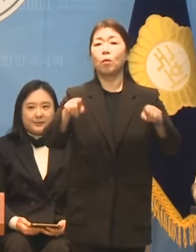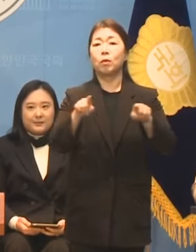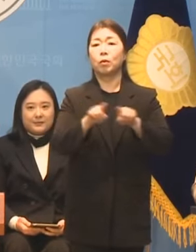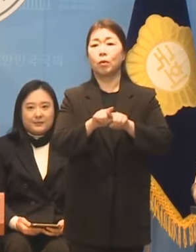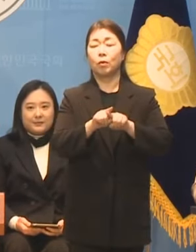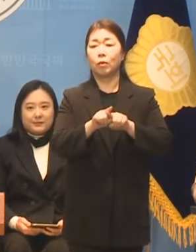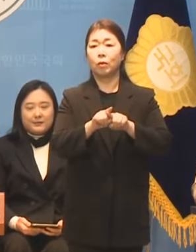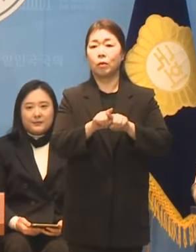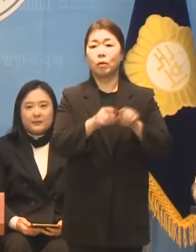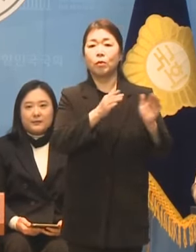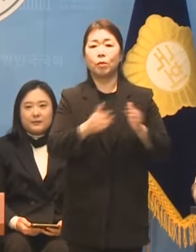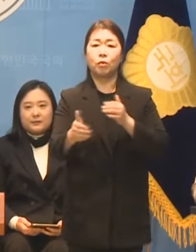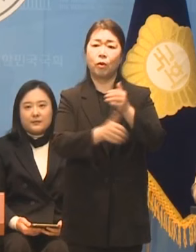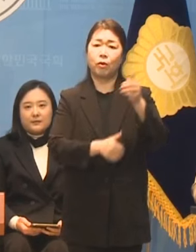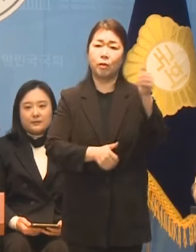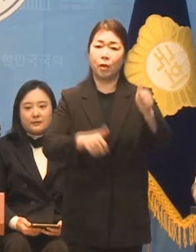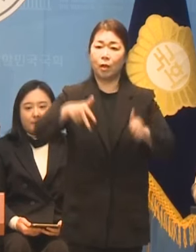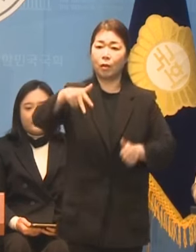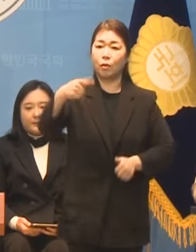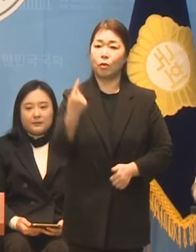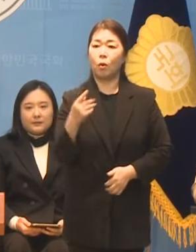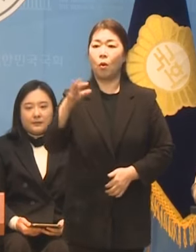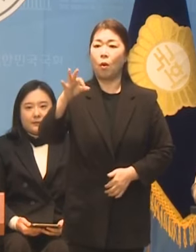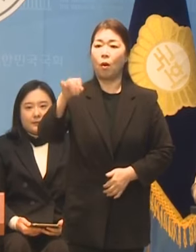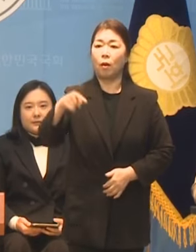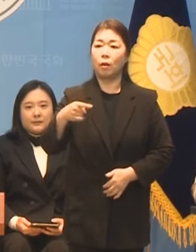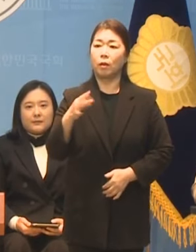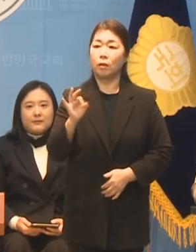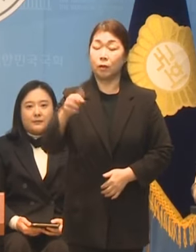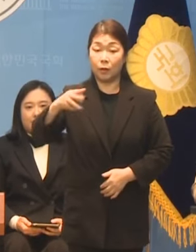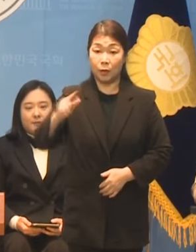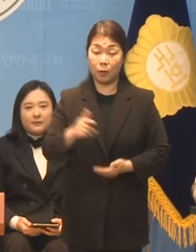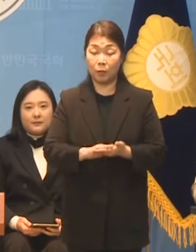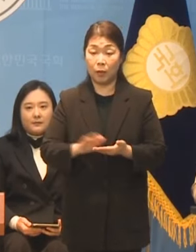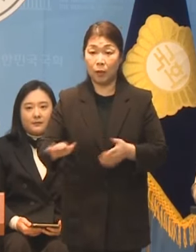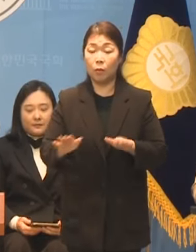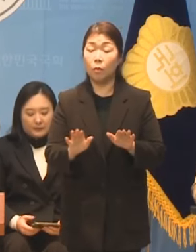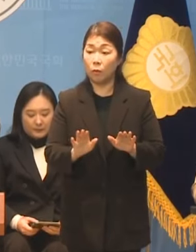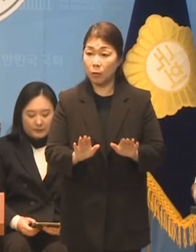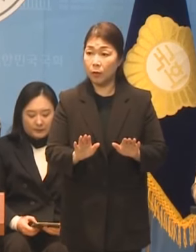공동창당준비위원장 조공천입니다 오늘